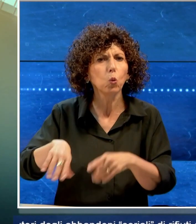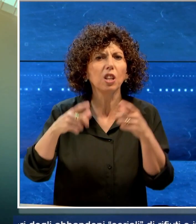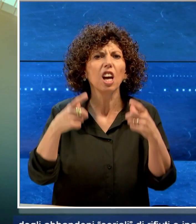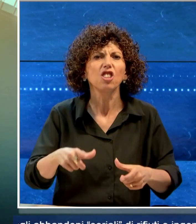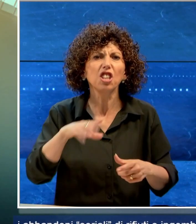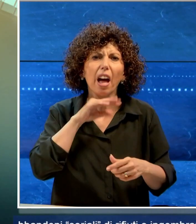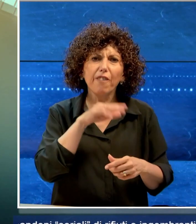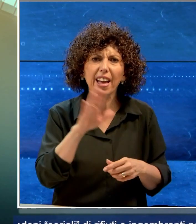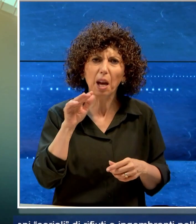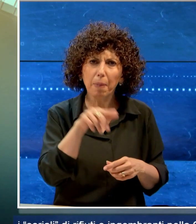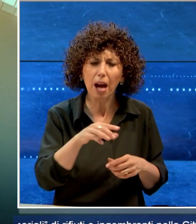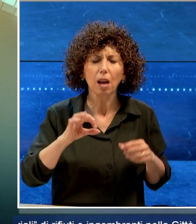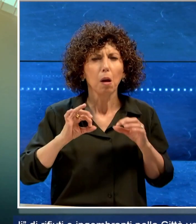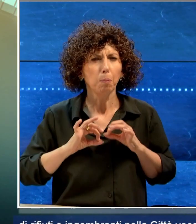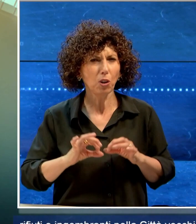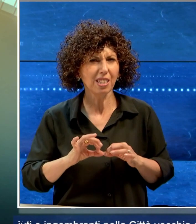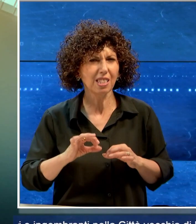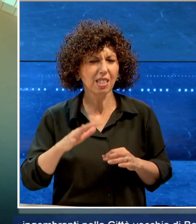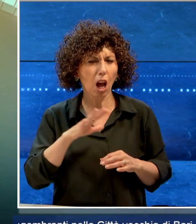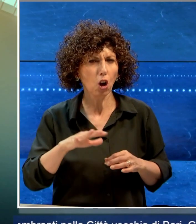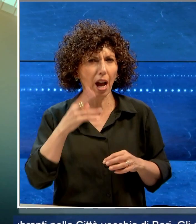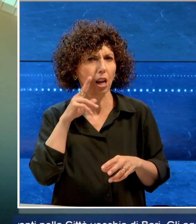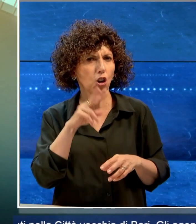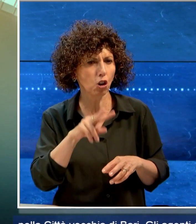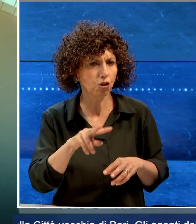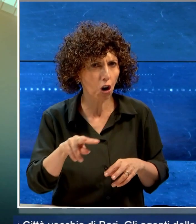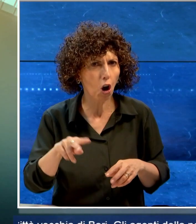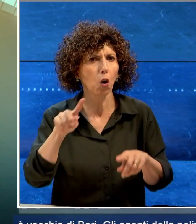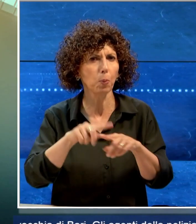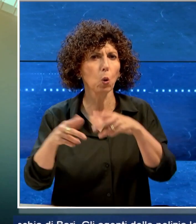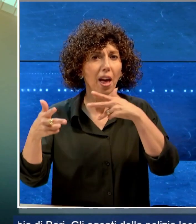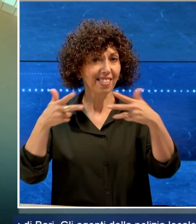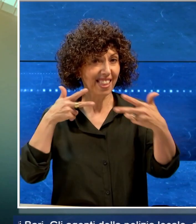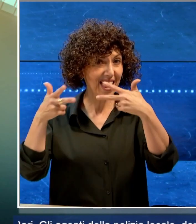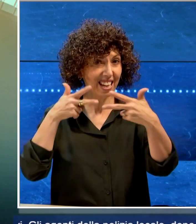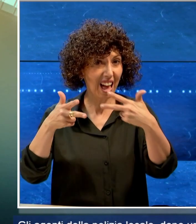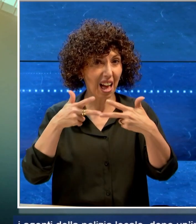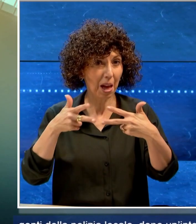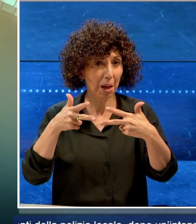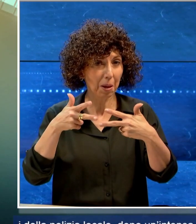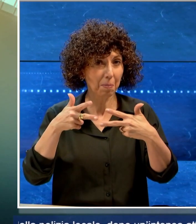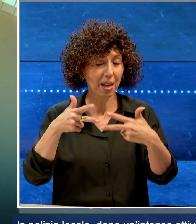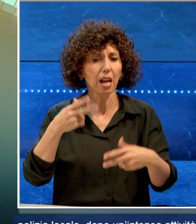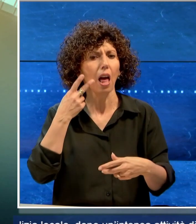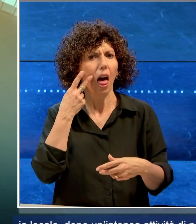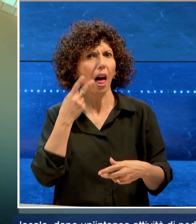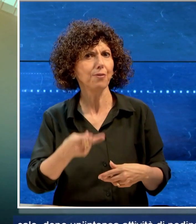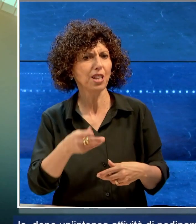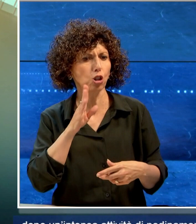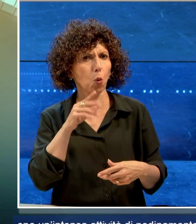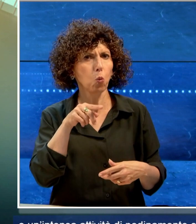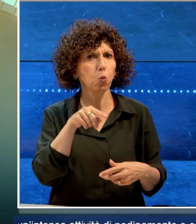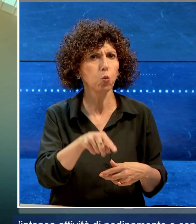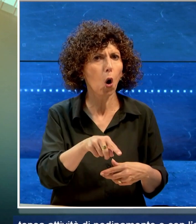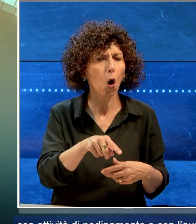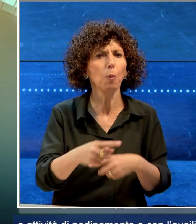La polizia locale, dopo un'attività di pedinamento e con l'aiuto di telecamere e di videosorveglianza, è riuscita a rintracciare l